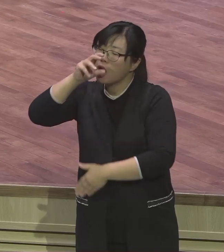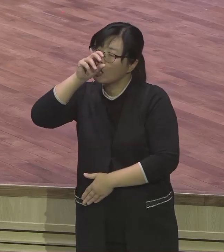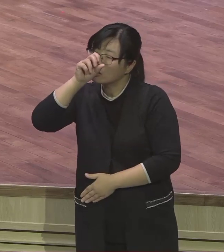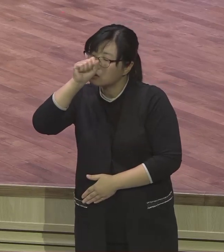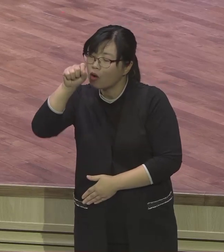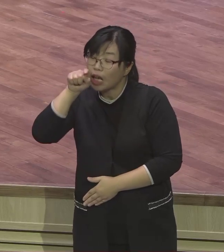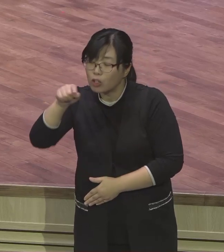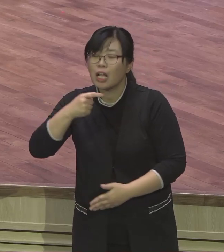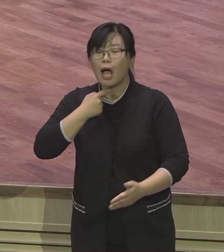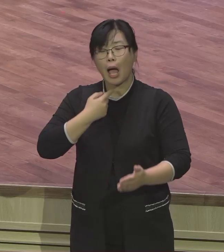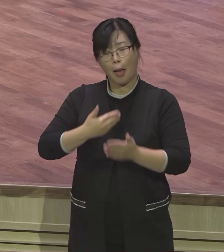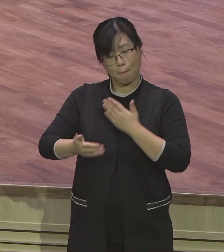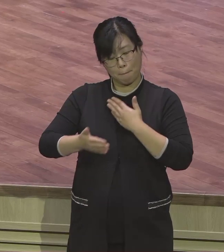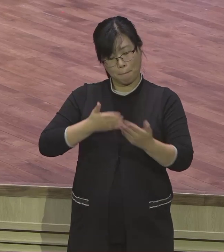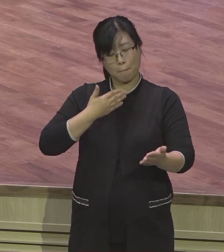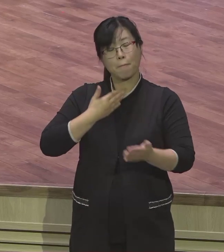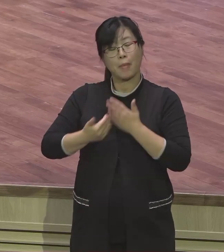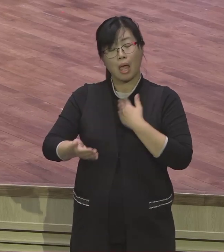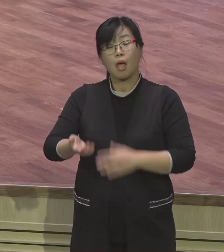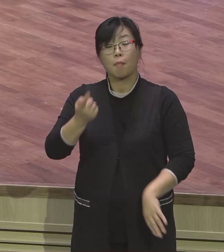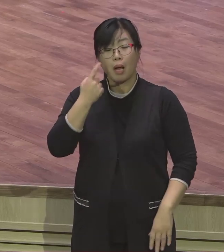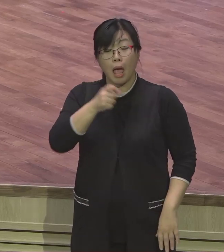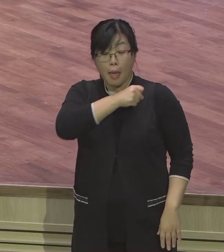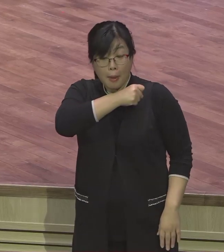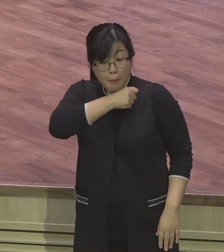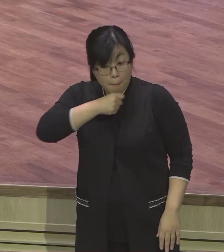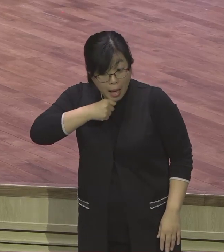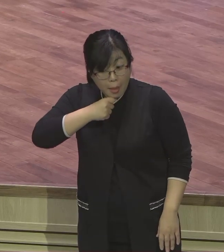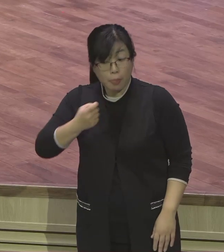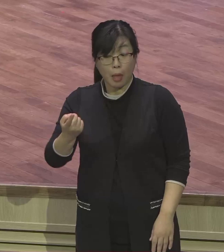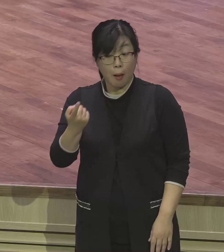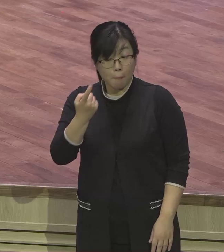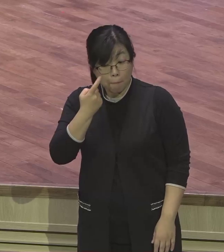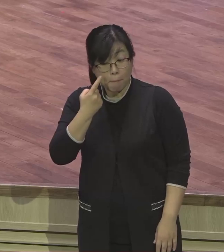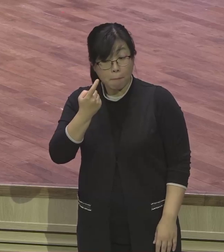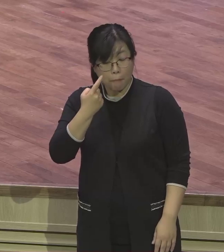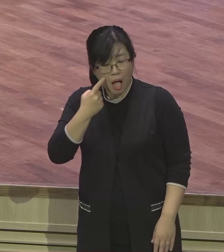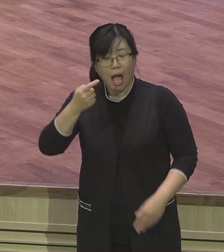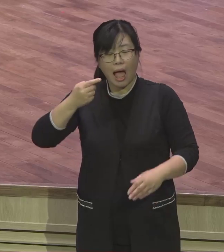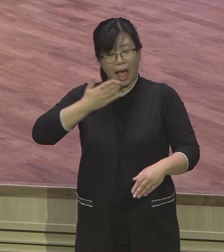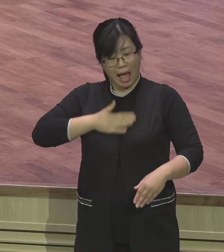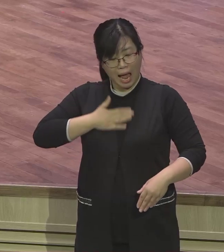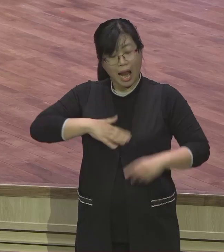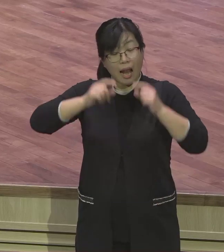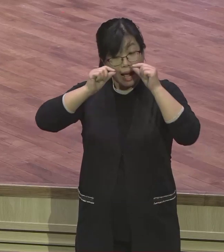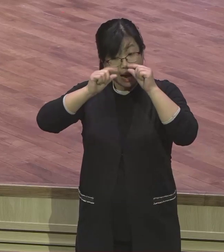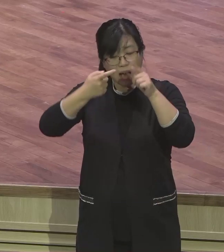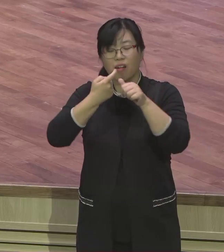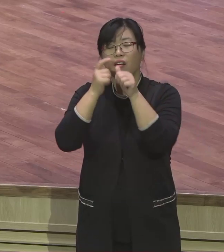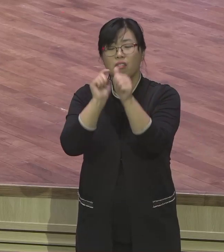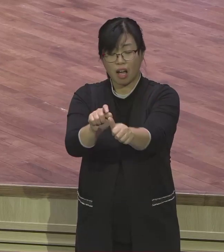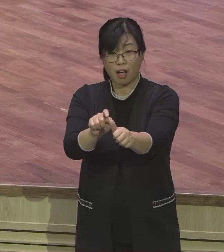알지어다. 하나님의 말씀이 어떻게 역사하는지 맛을 좀 봐라. 말씀이 어떻게 성취했는지 맛을 좀 봐라.